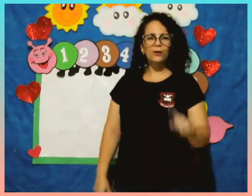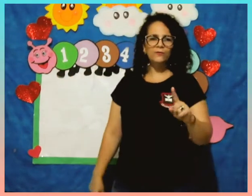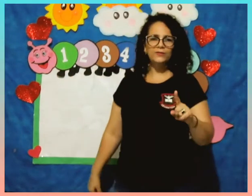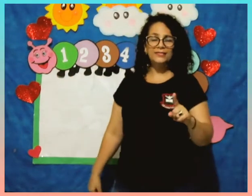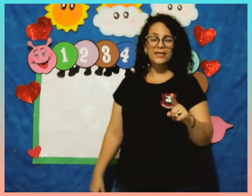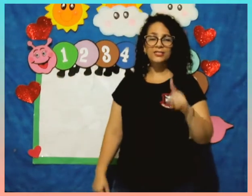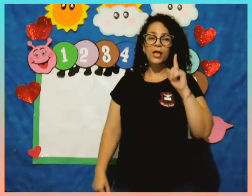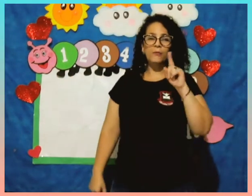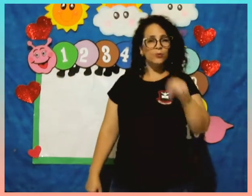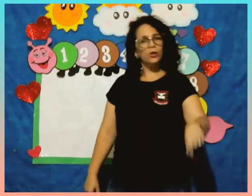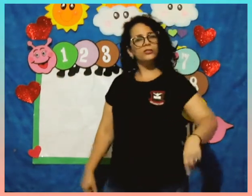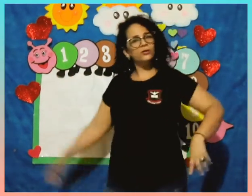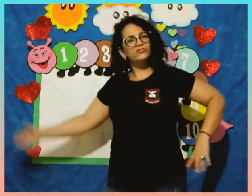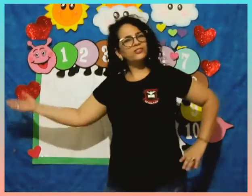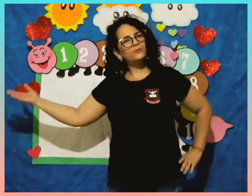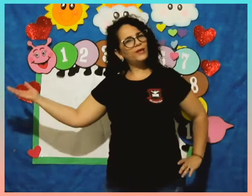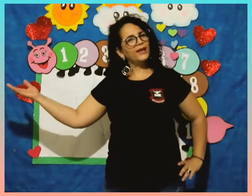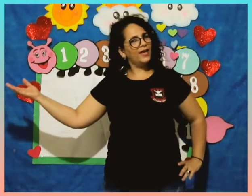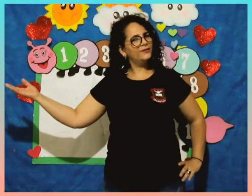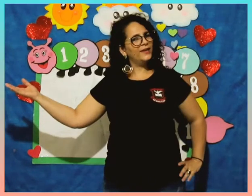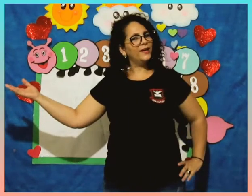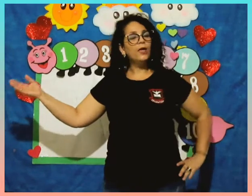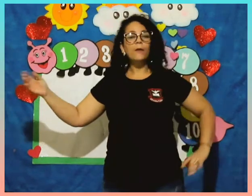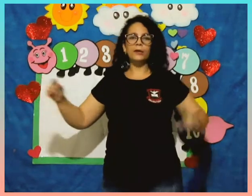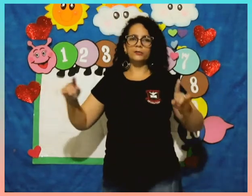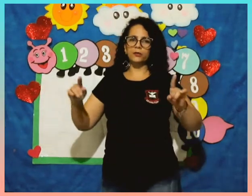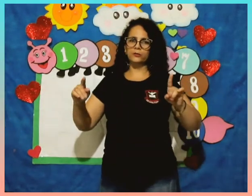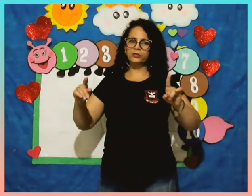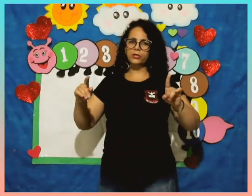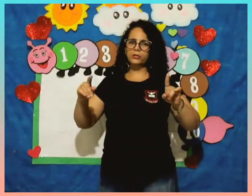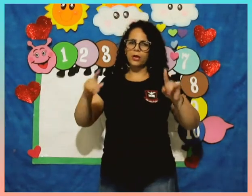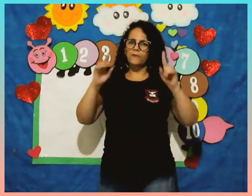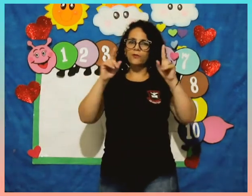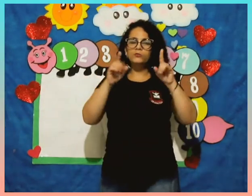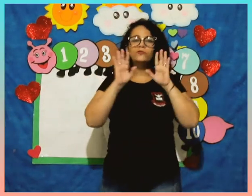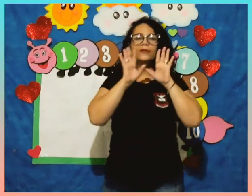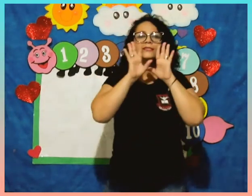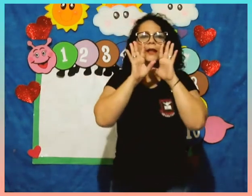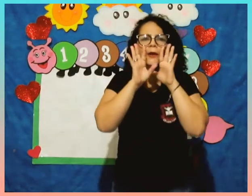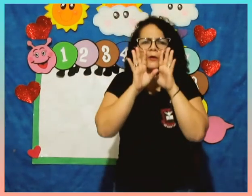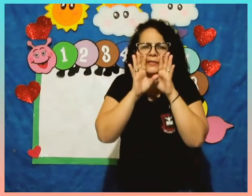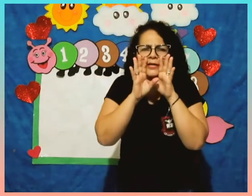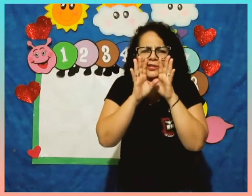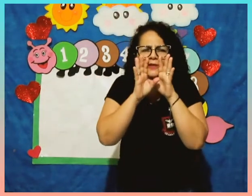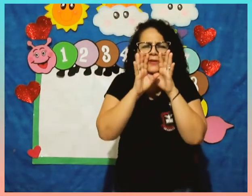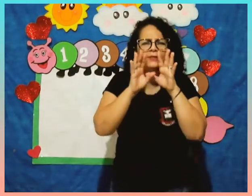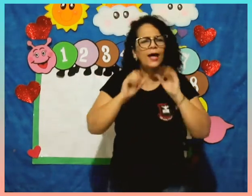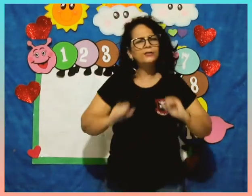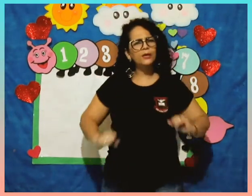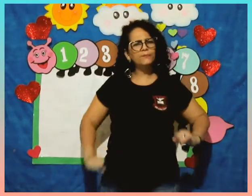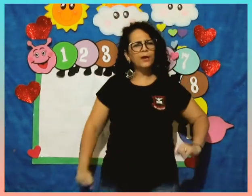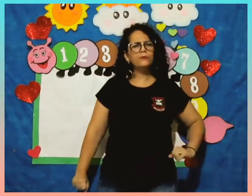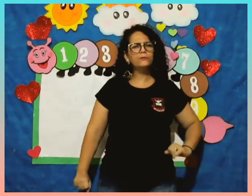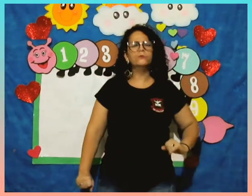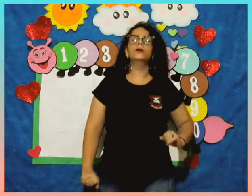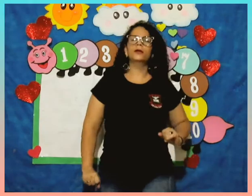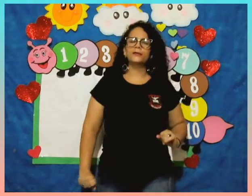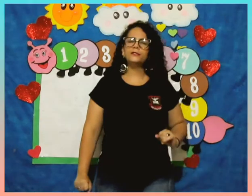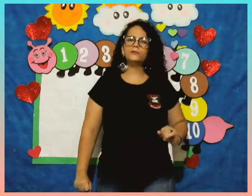com vocês. Porque hoje é dia de brincar, não é? Mas antes, vamos fazer a nossa atividade em pré-1. Isso